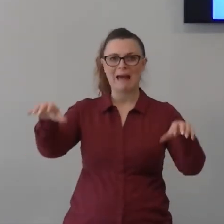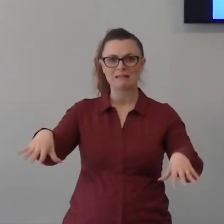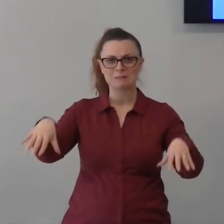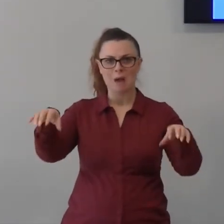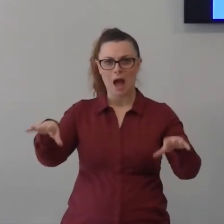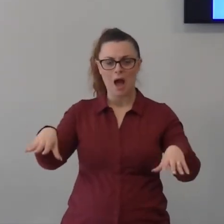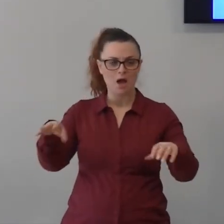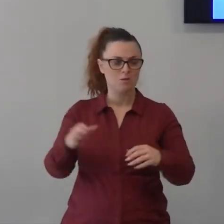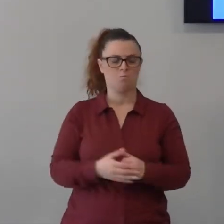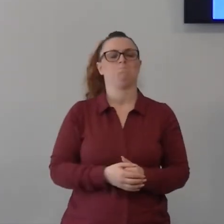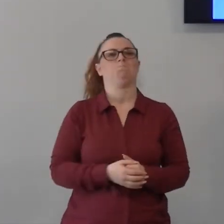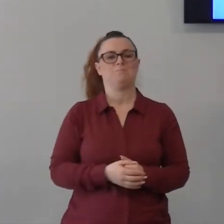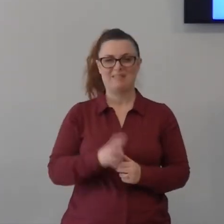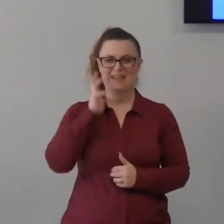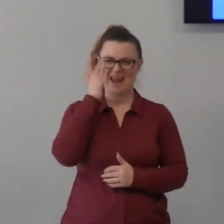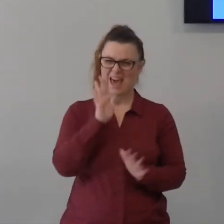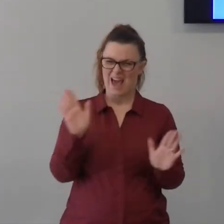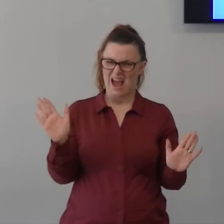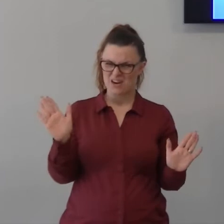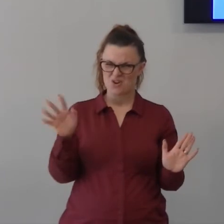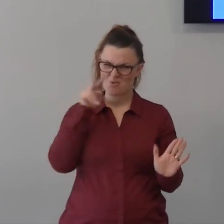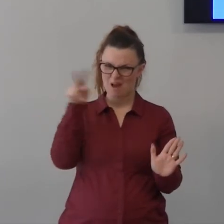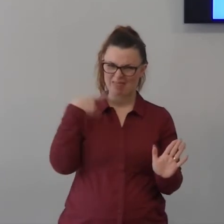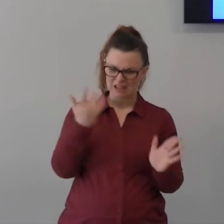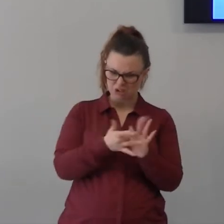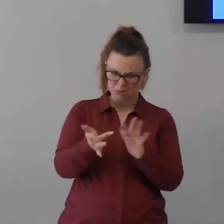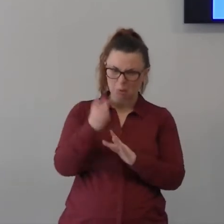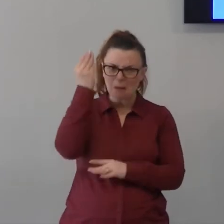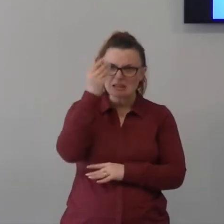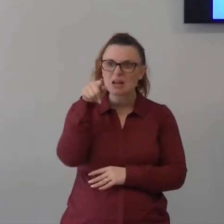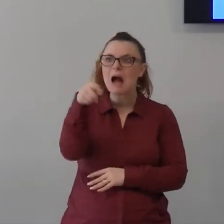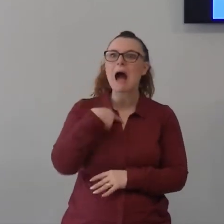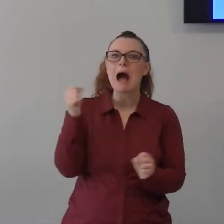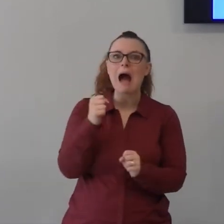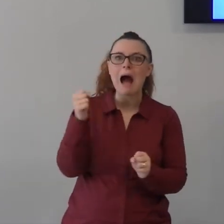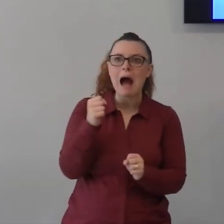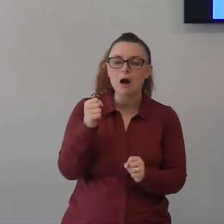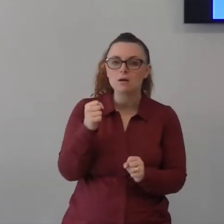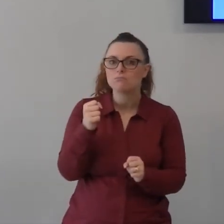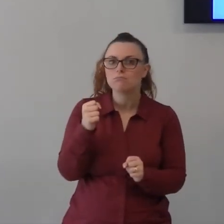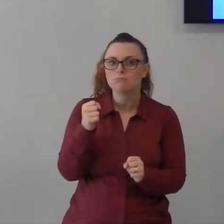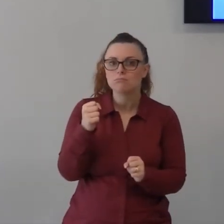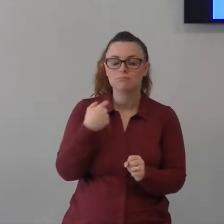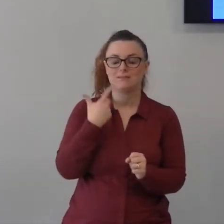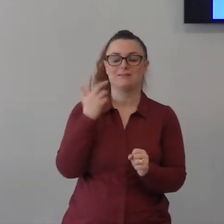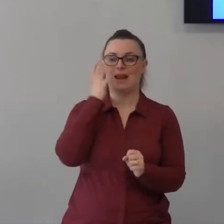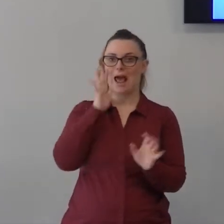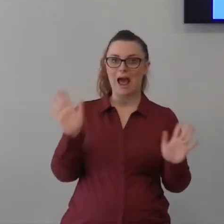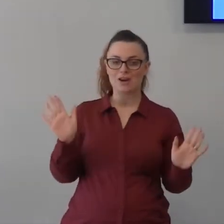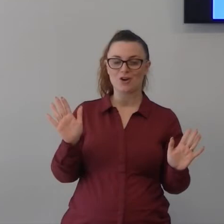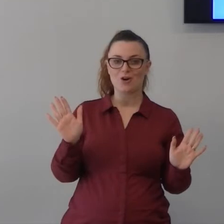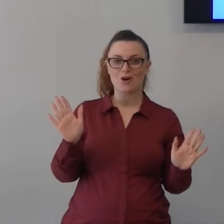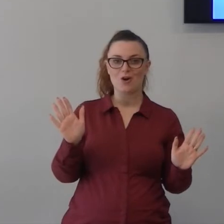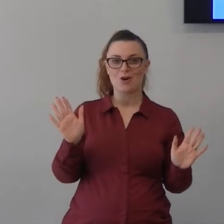andranno di spavento vedendo Gesù cosa strana invece di essere confrontati da